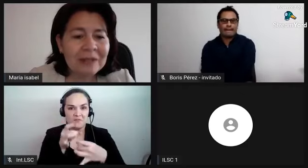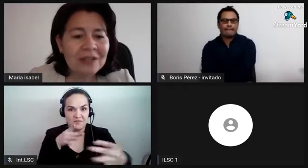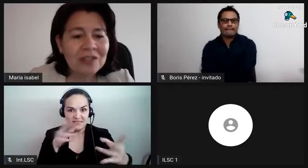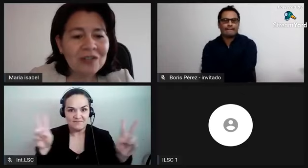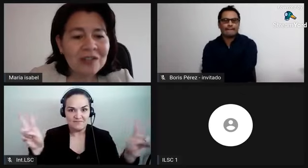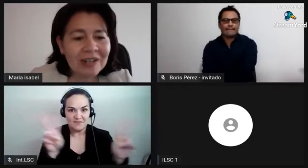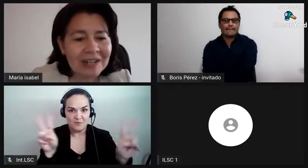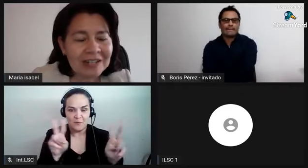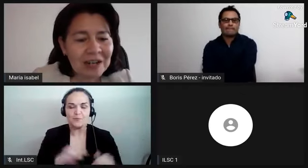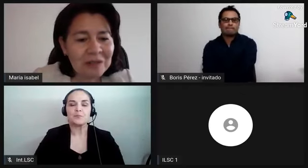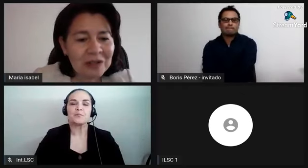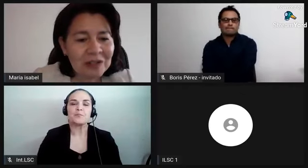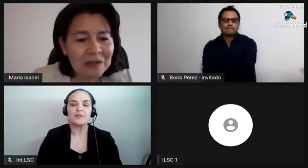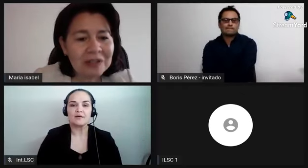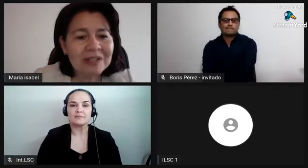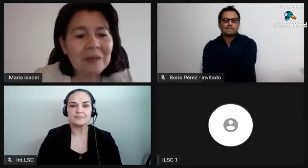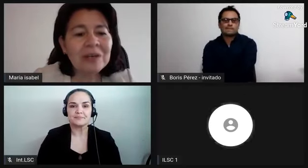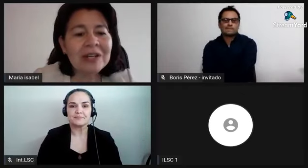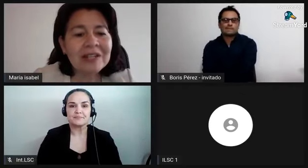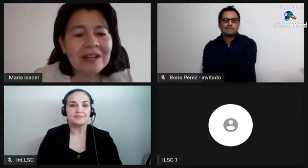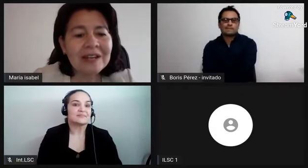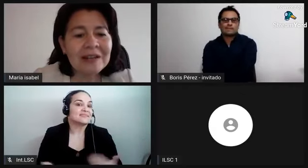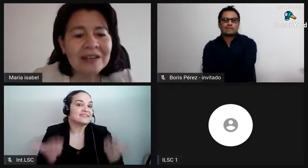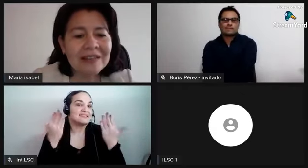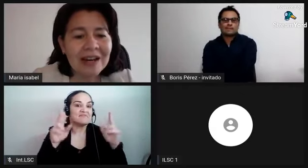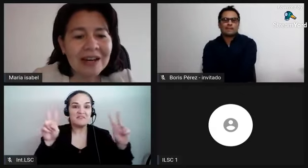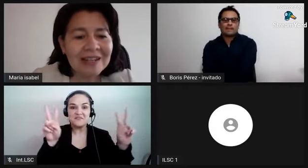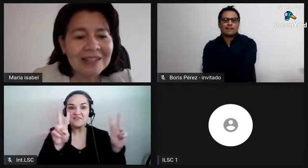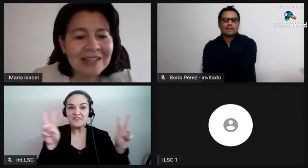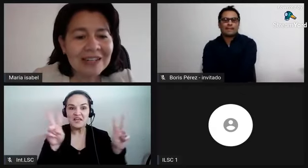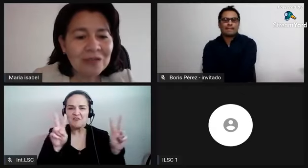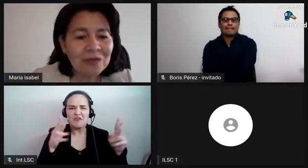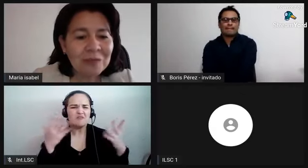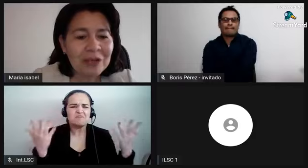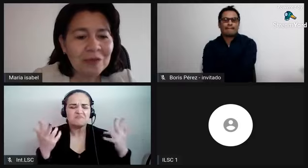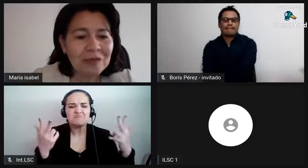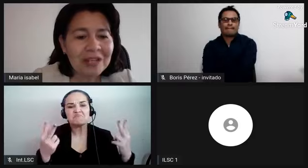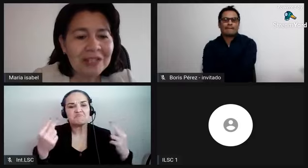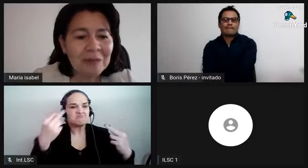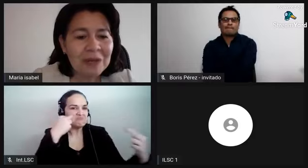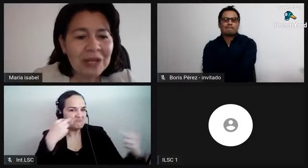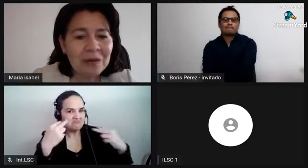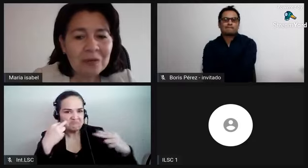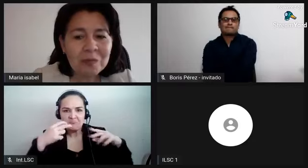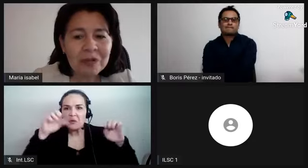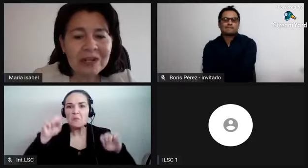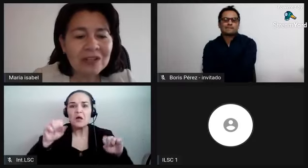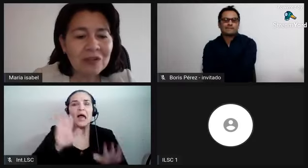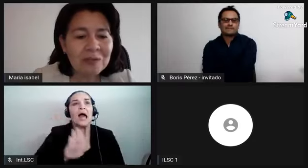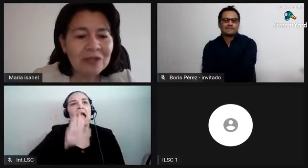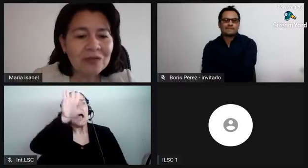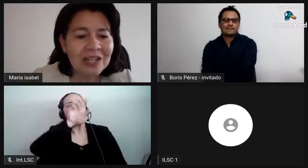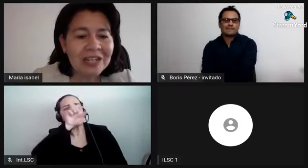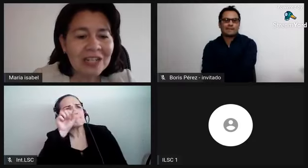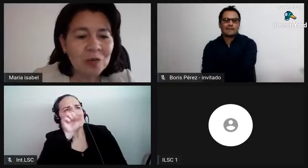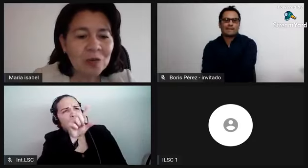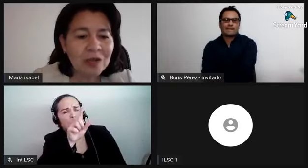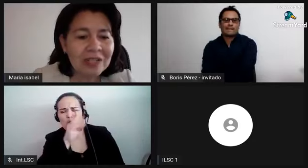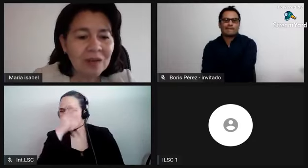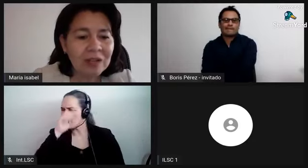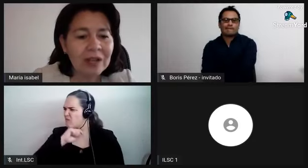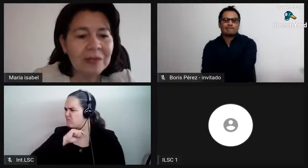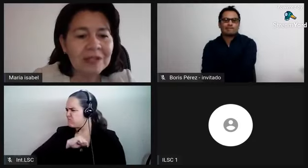el beneficio de estar en las transmisiones pues es que pueden entrar y hacer sus preguntas en vivo pueden resolver sus